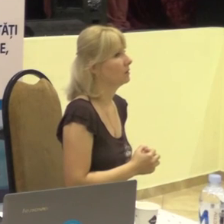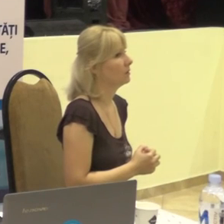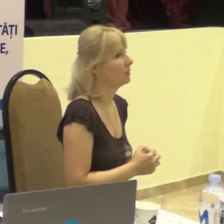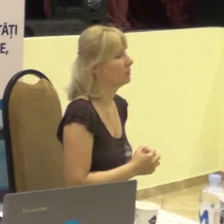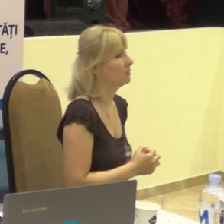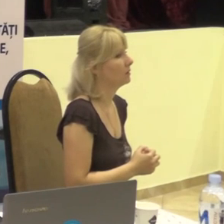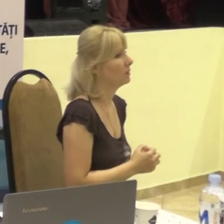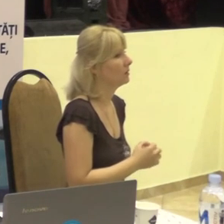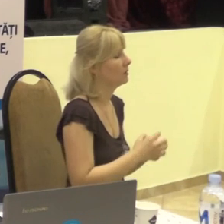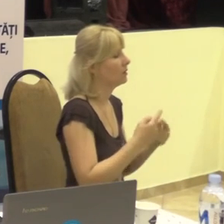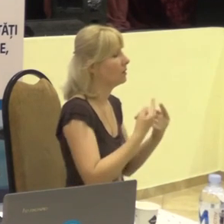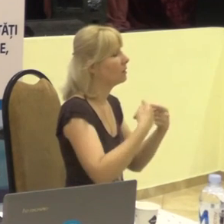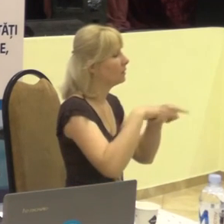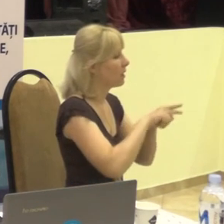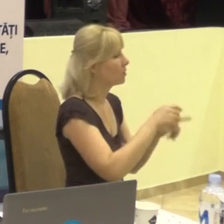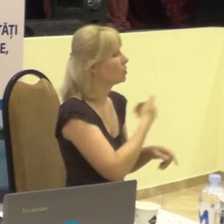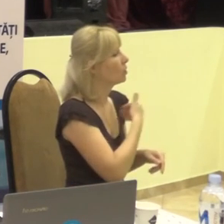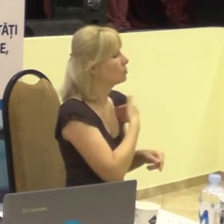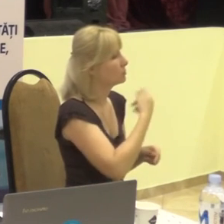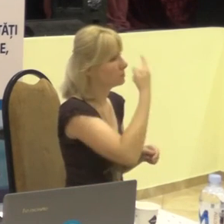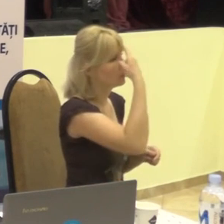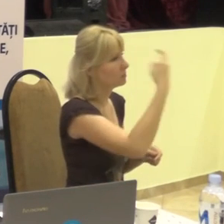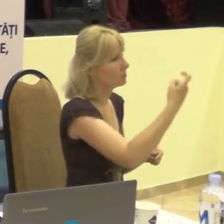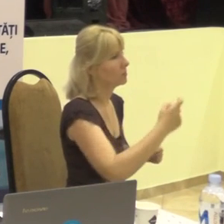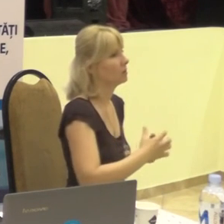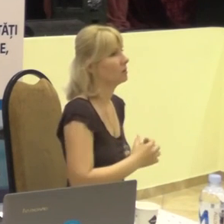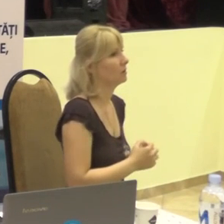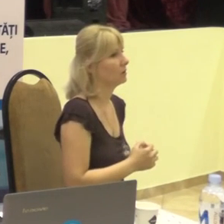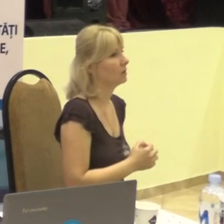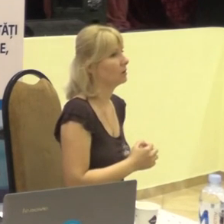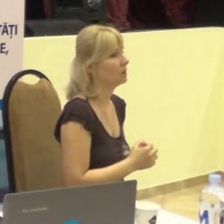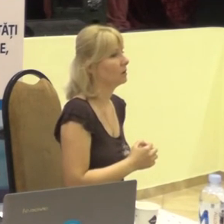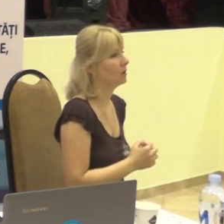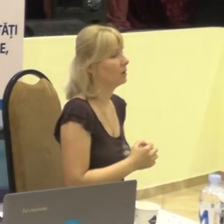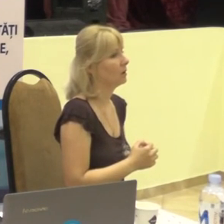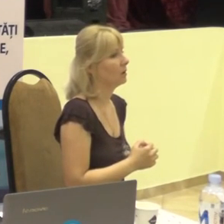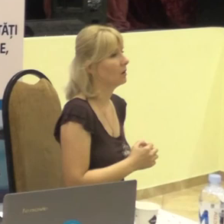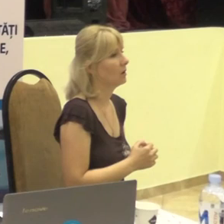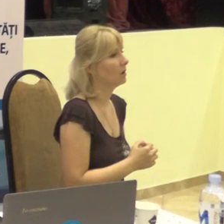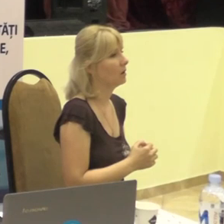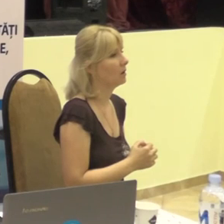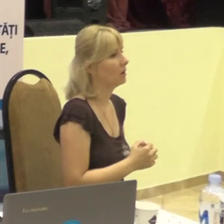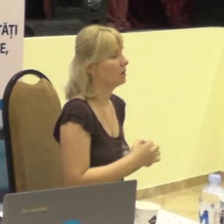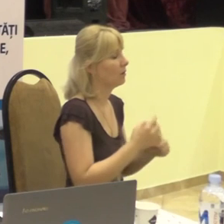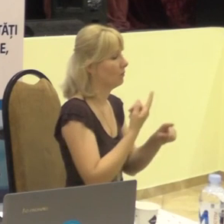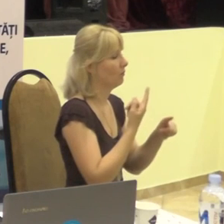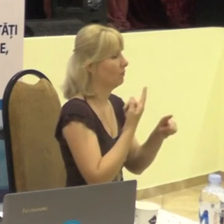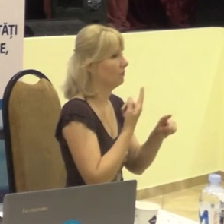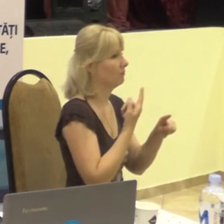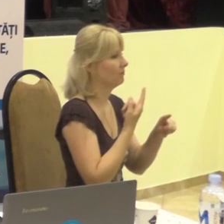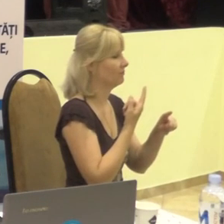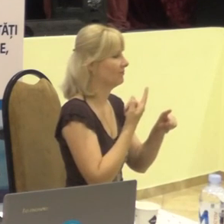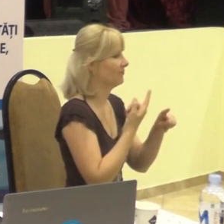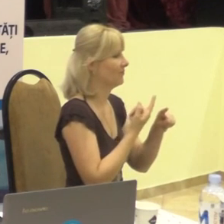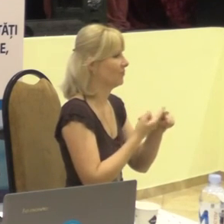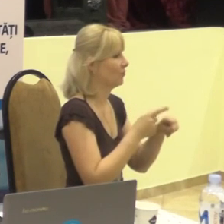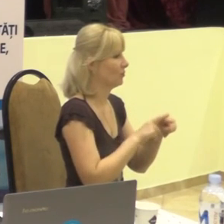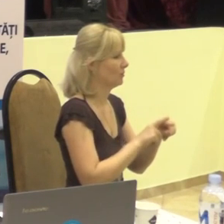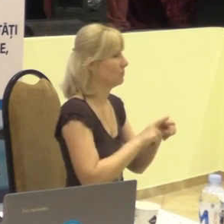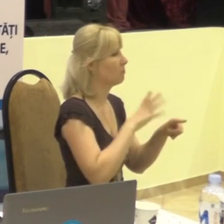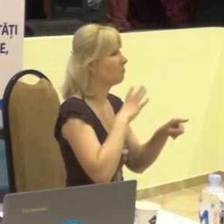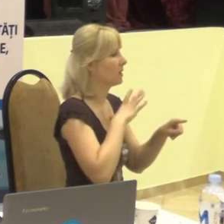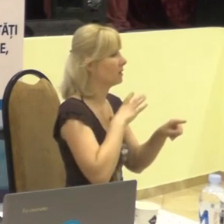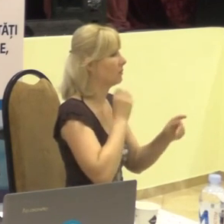vrea astăzi să menționez că această prelegere, va zică, a fost